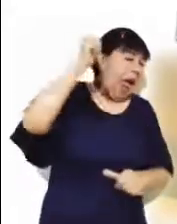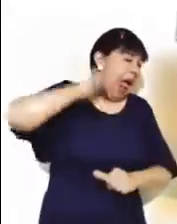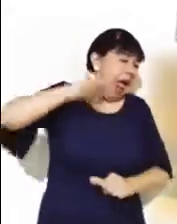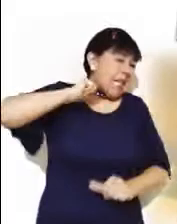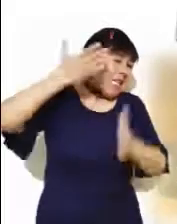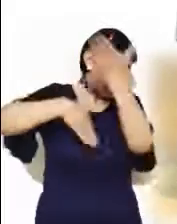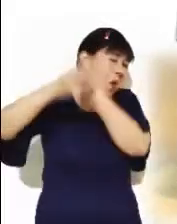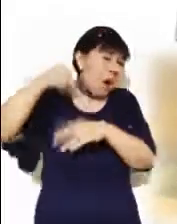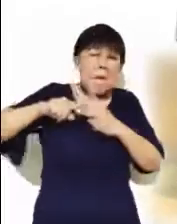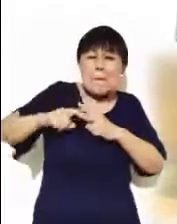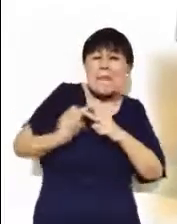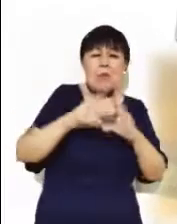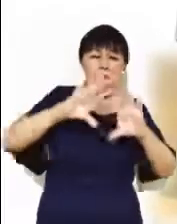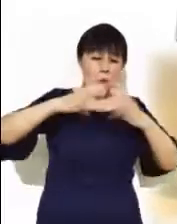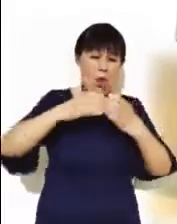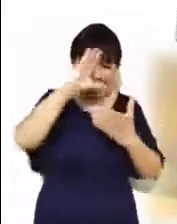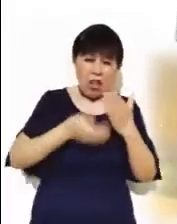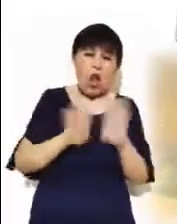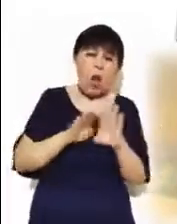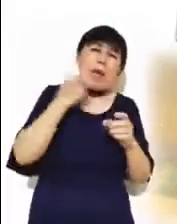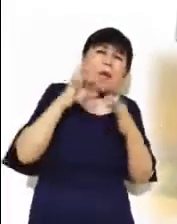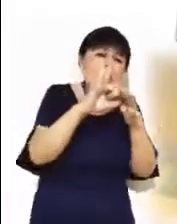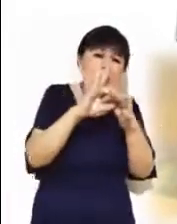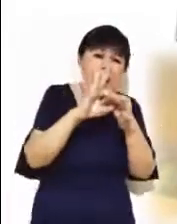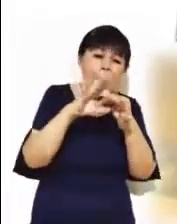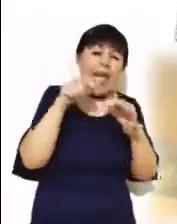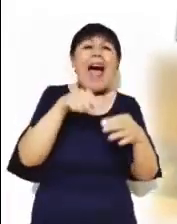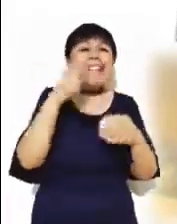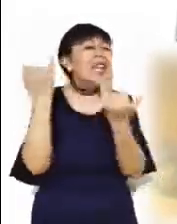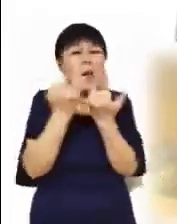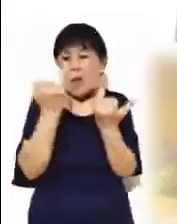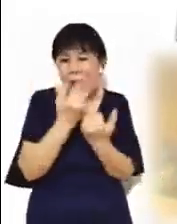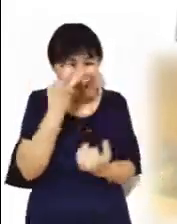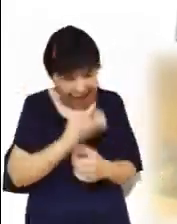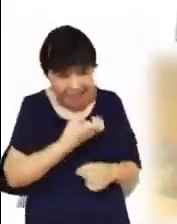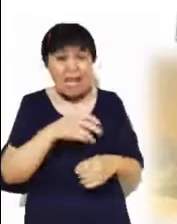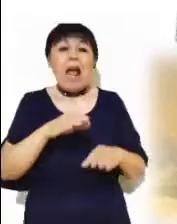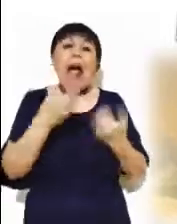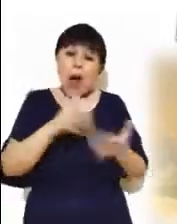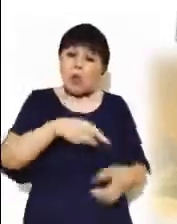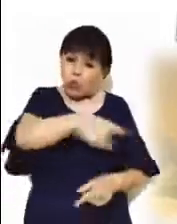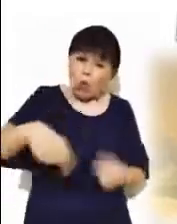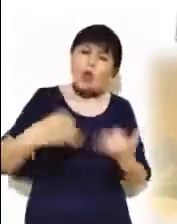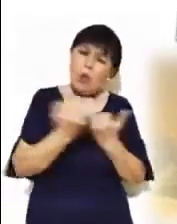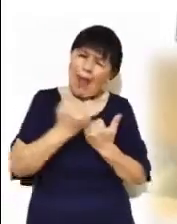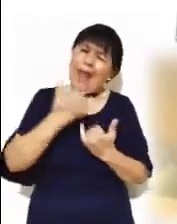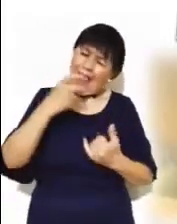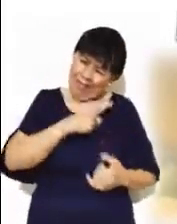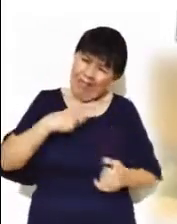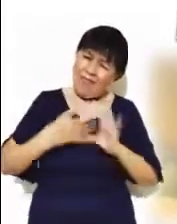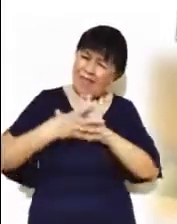primeros cristianos. A esta unidad estamos llamados hoy todos los discípulos de Jesús.